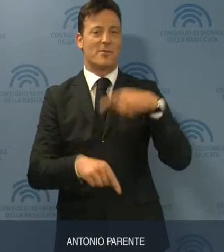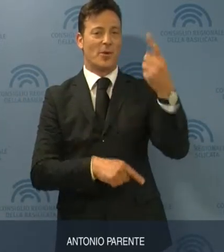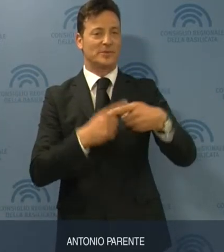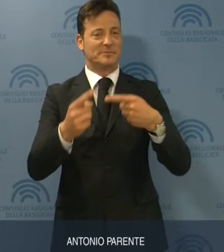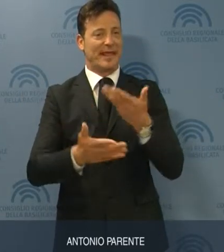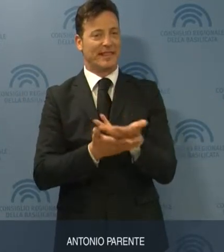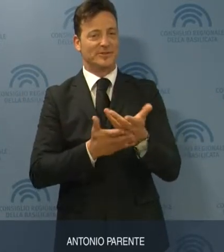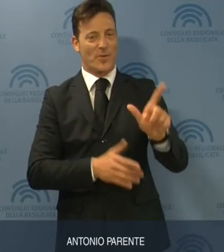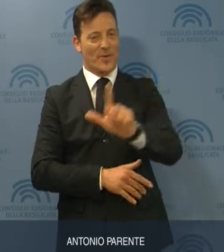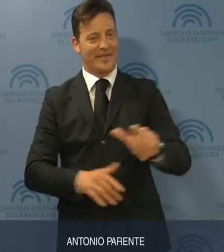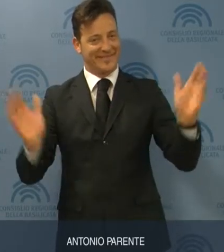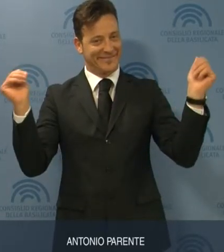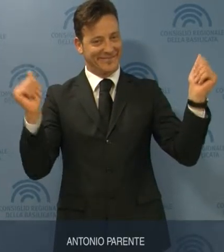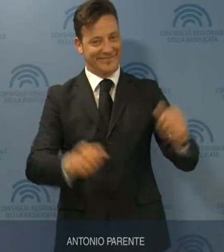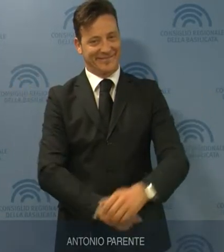è per la prossima edizione.